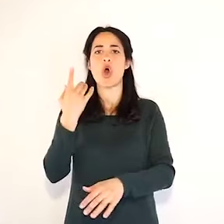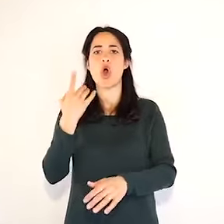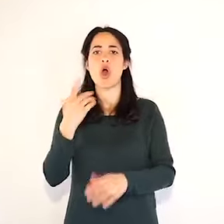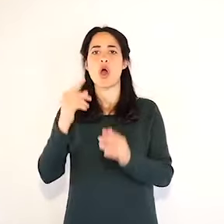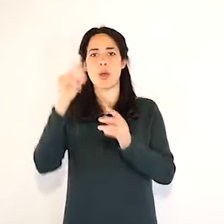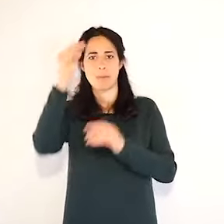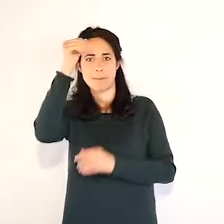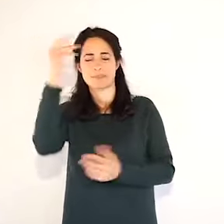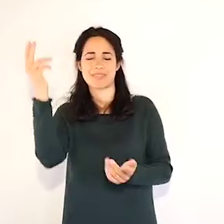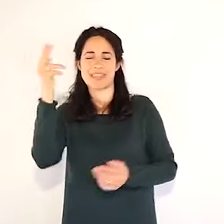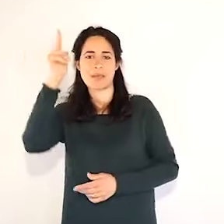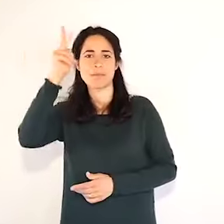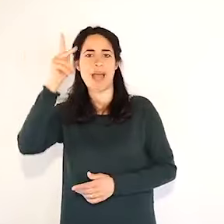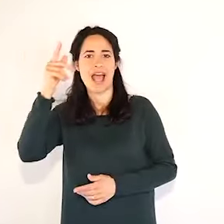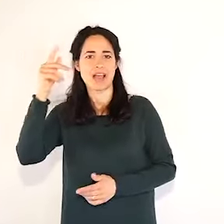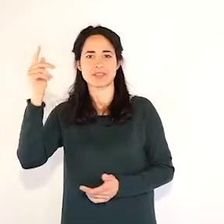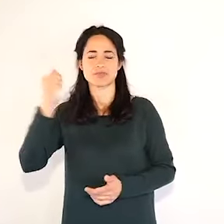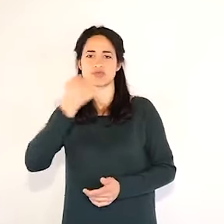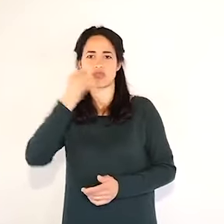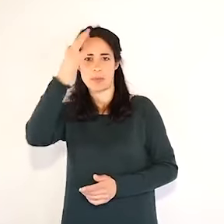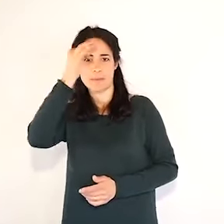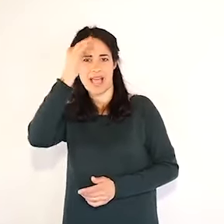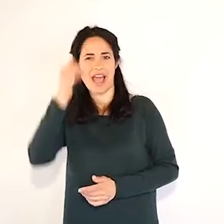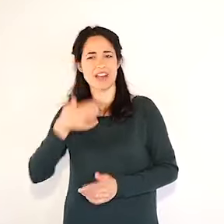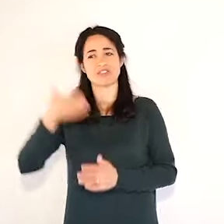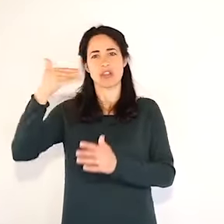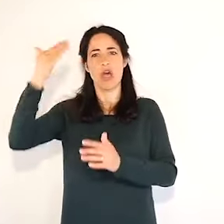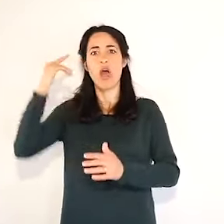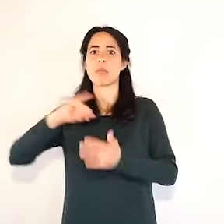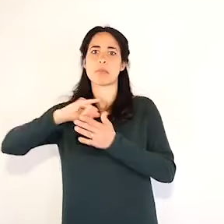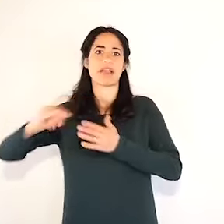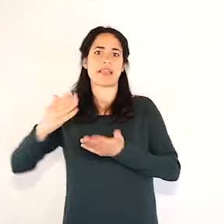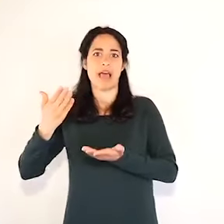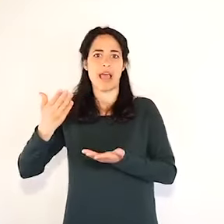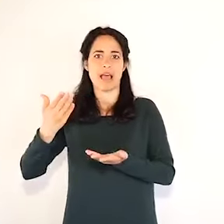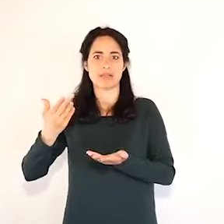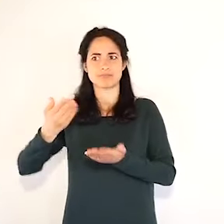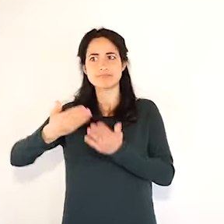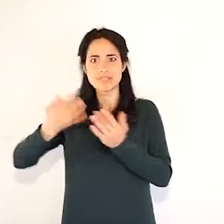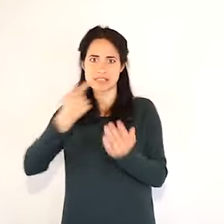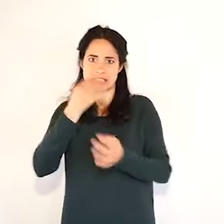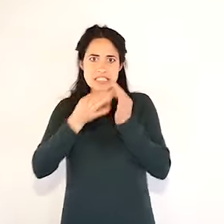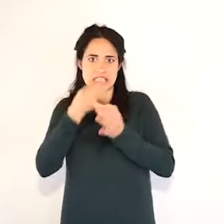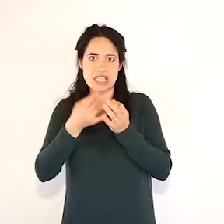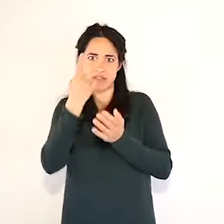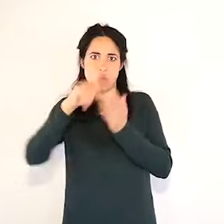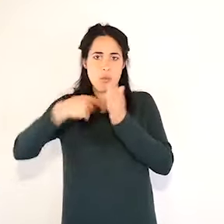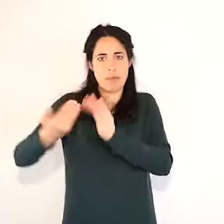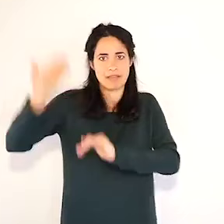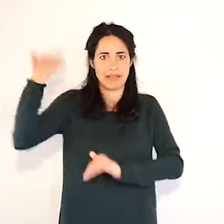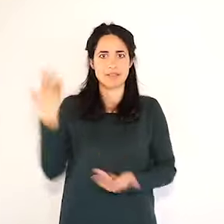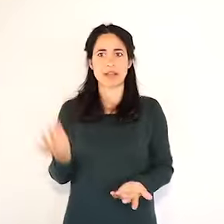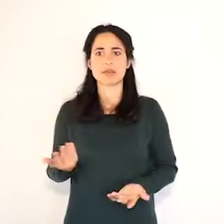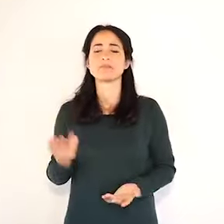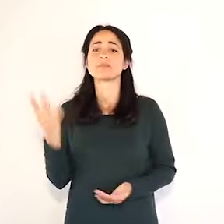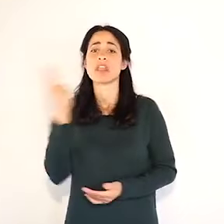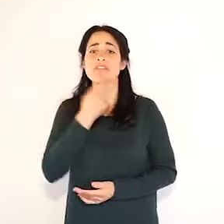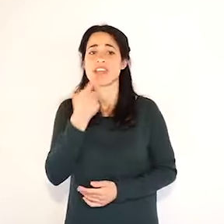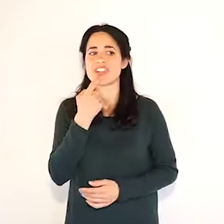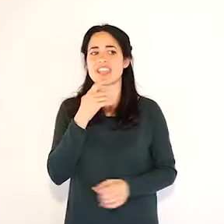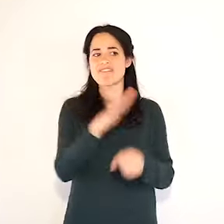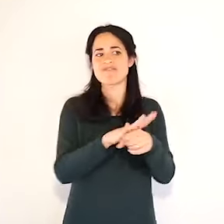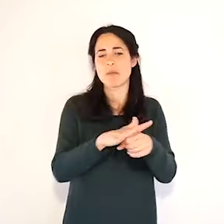sapere se una causa è stata attribuita successivamente, evidentemente il dolore è uguale, non